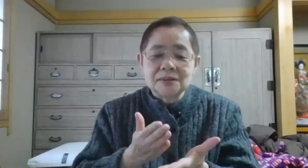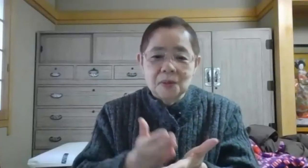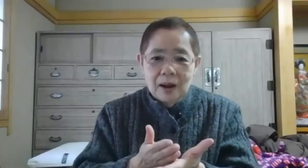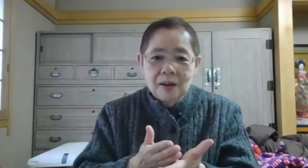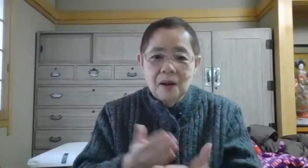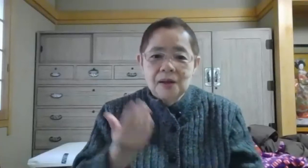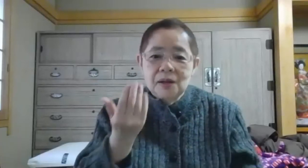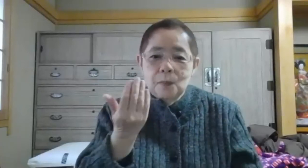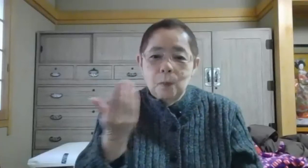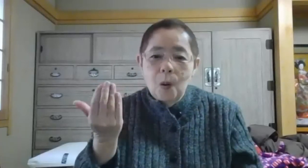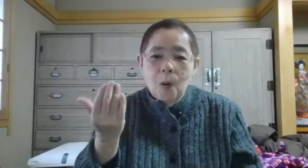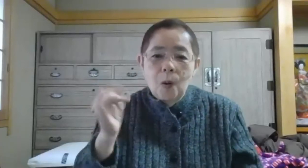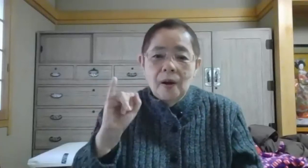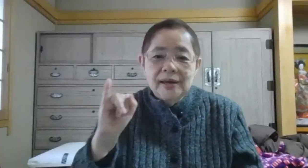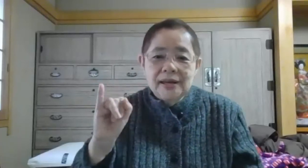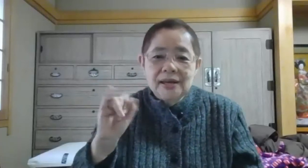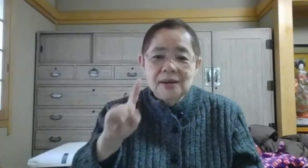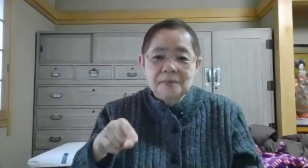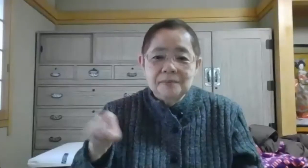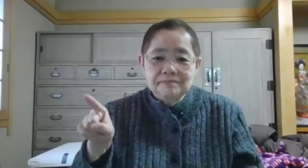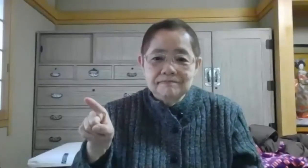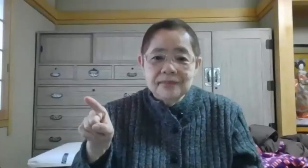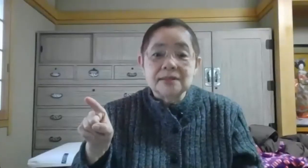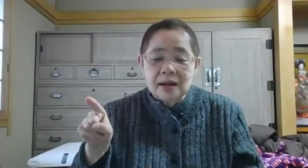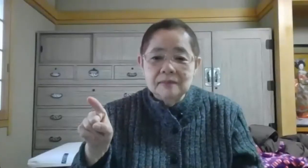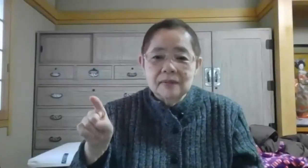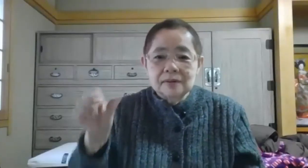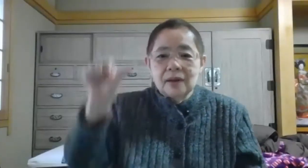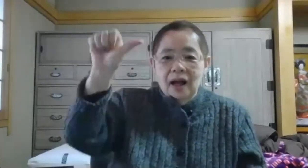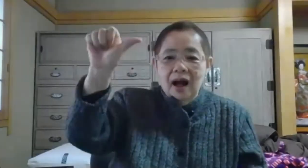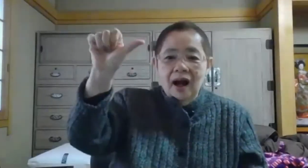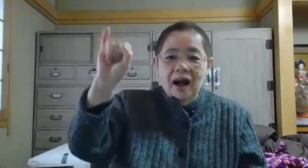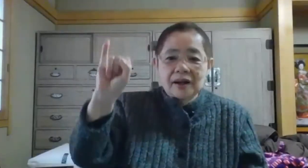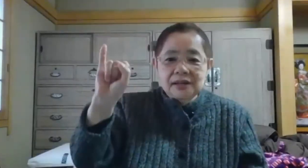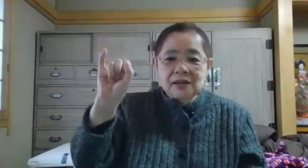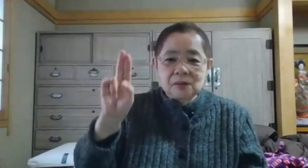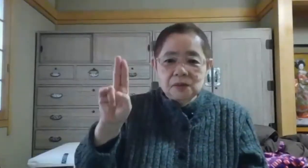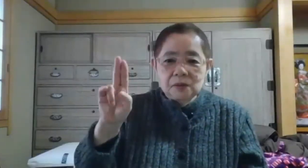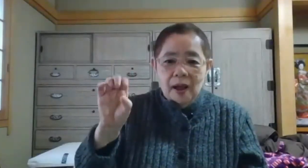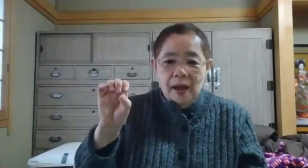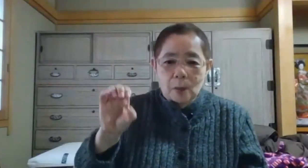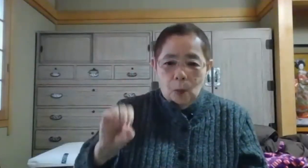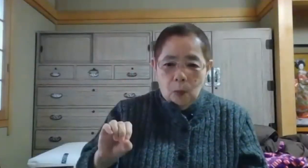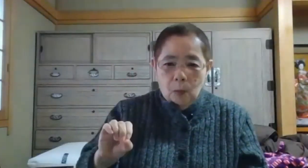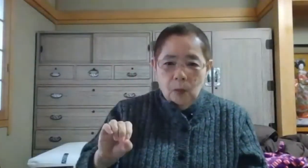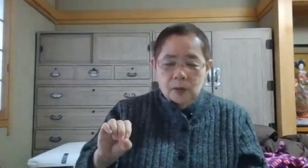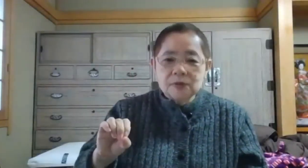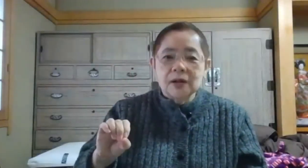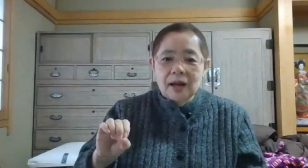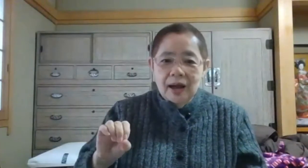のはもいんですねあいうえおそれから